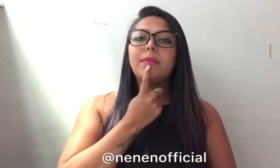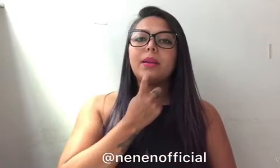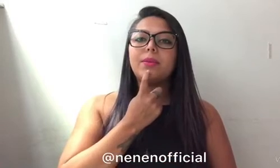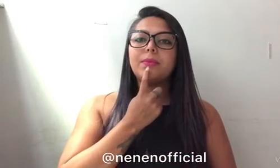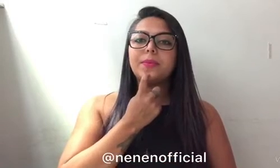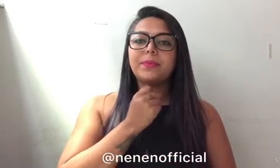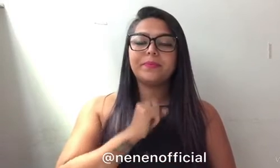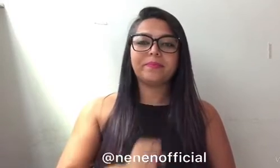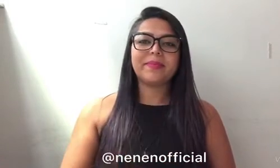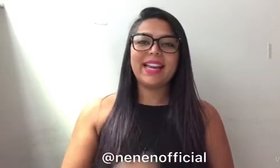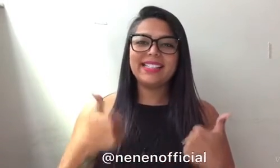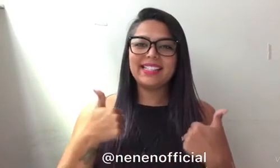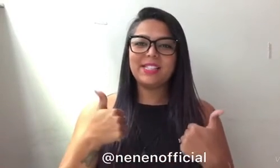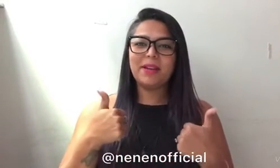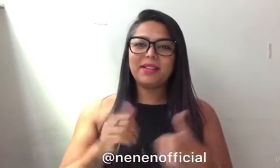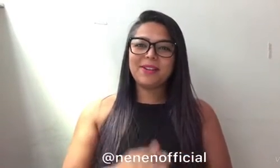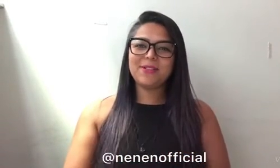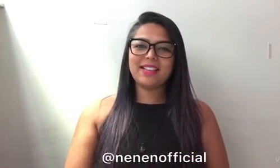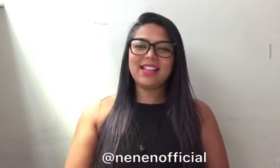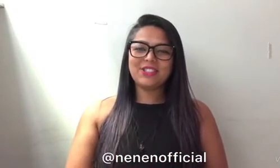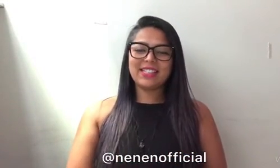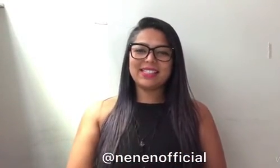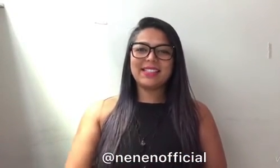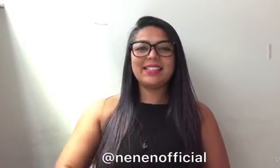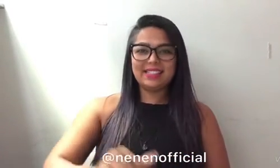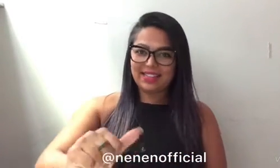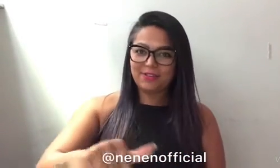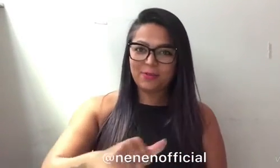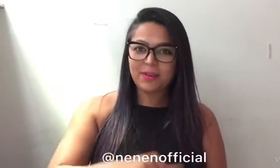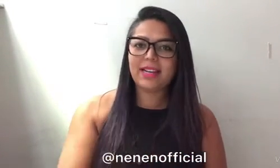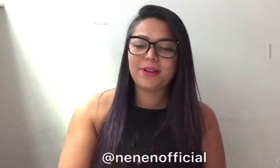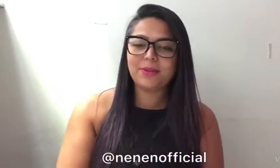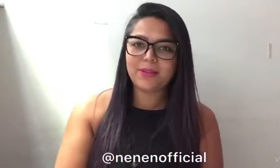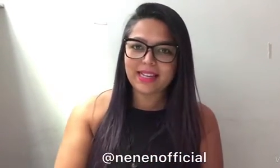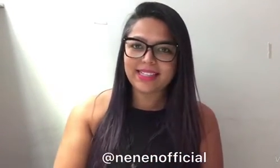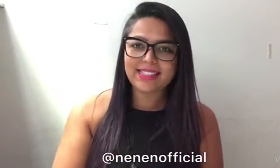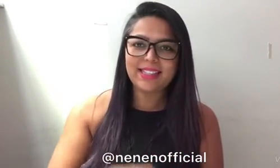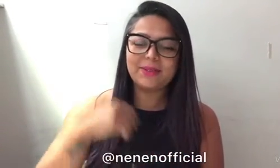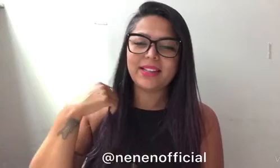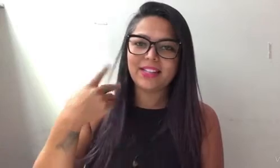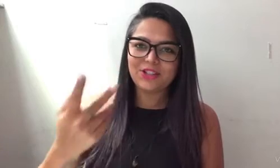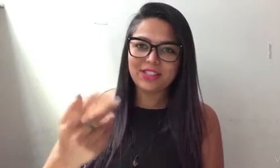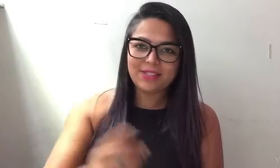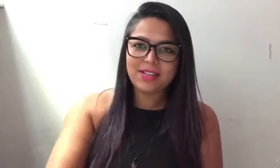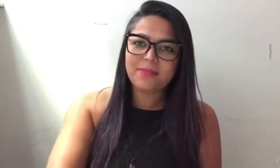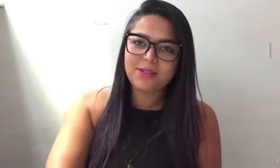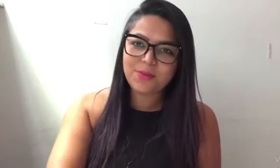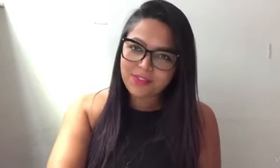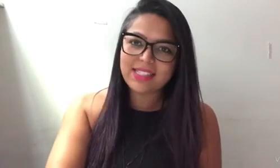Vermelho. É isso aí. Espero que tenham gostado das dicas. Se inscreva no meu canal. Dê um likezinho. Indica seus amigos. Vamos fazer